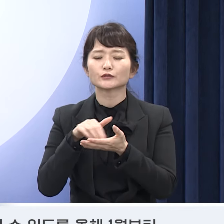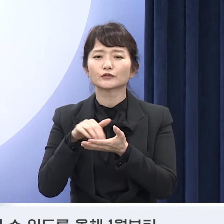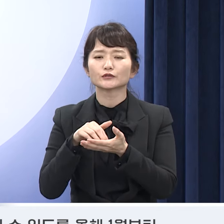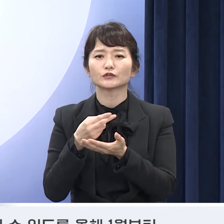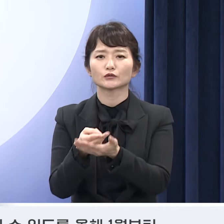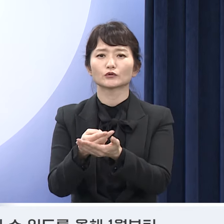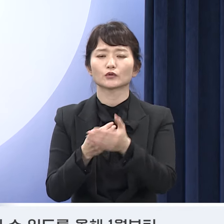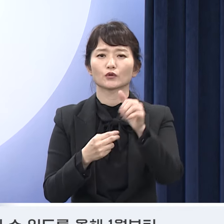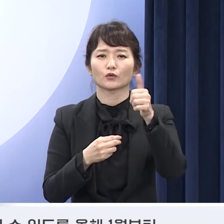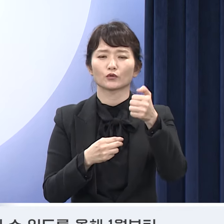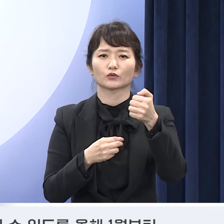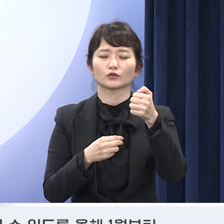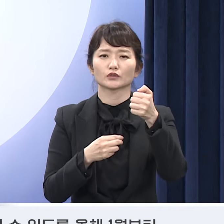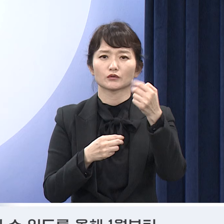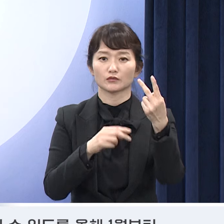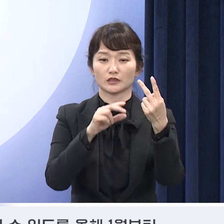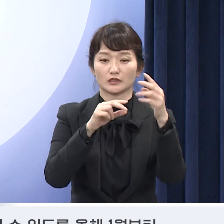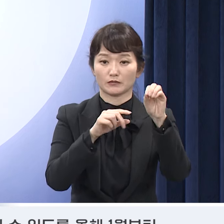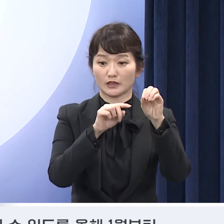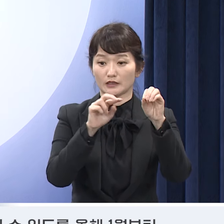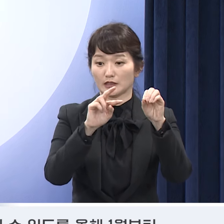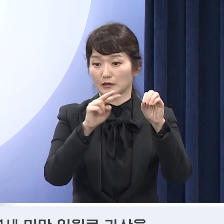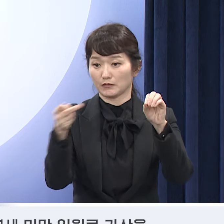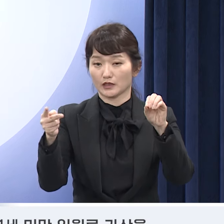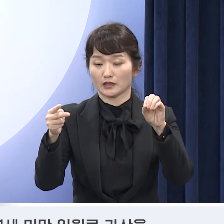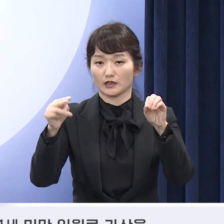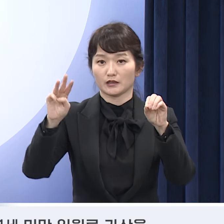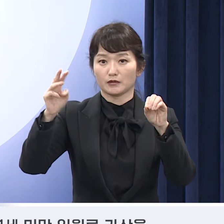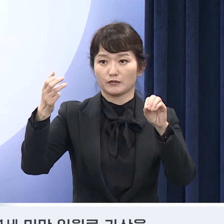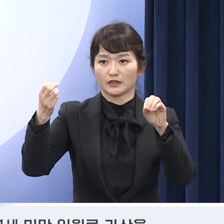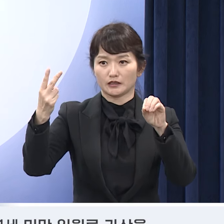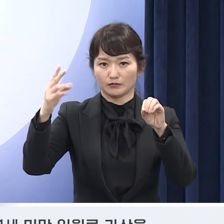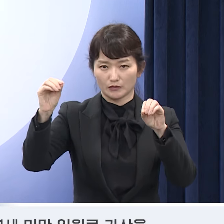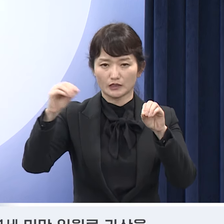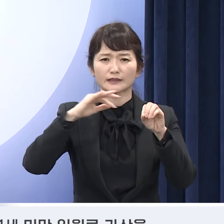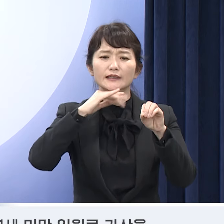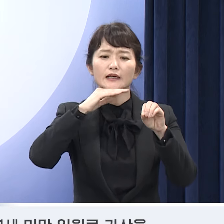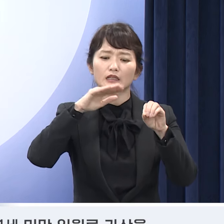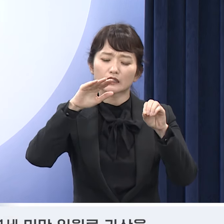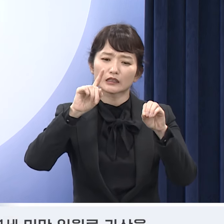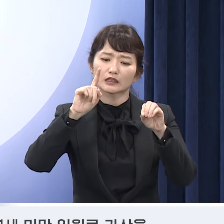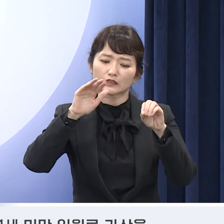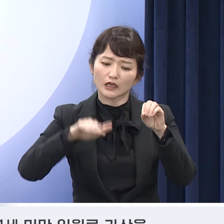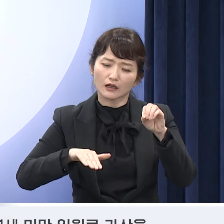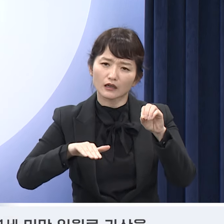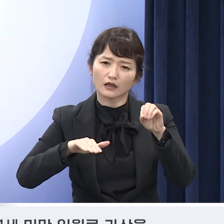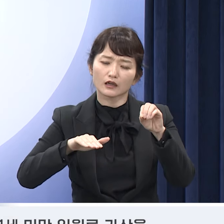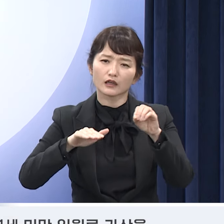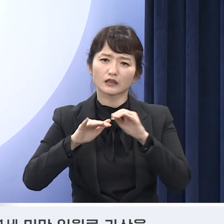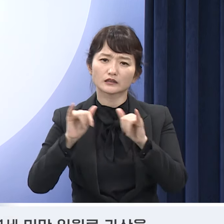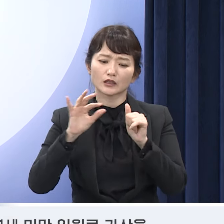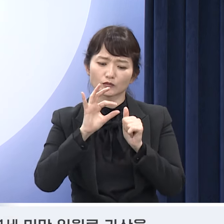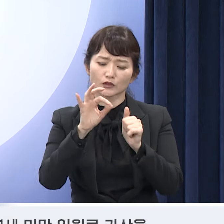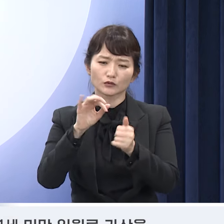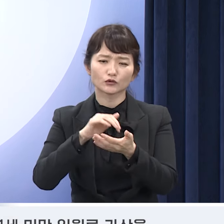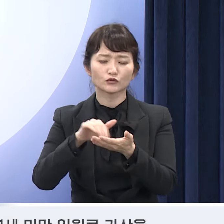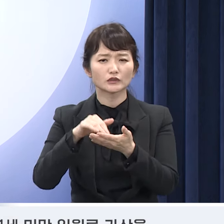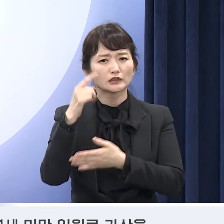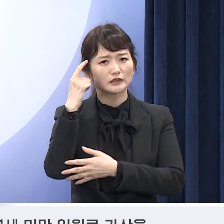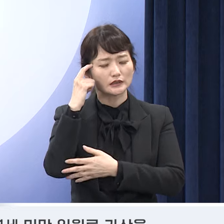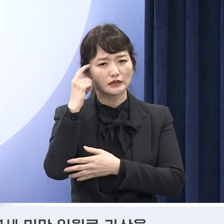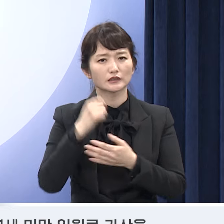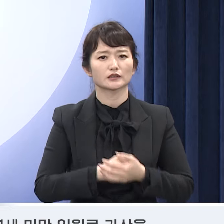78만원으로 대폭 인상하고 저연령일수록 투입되는 업무부담을 고려해 1세 미만